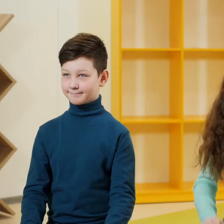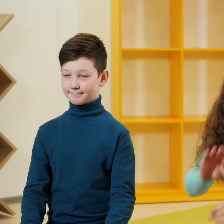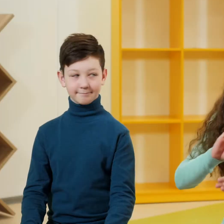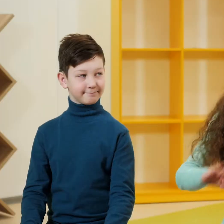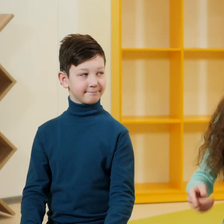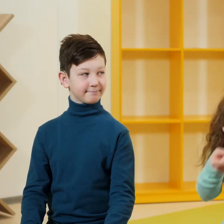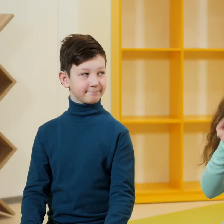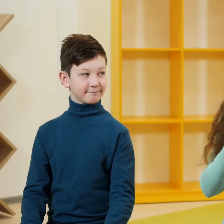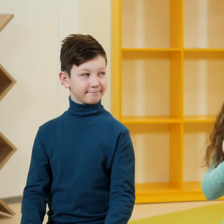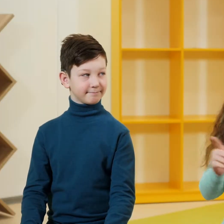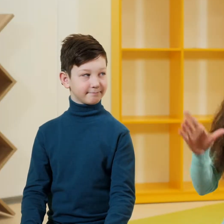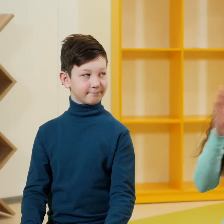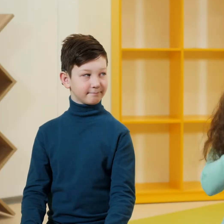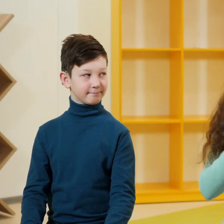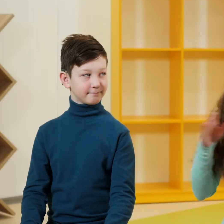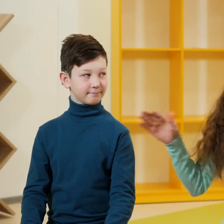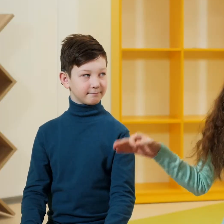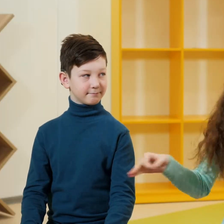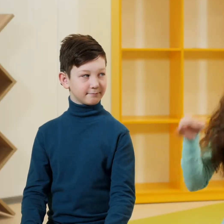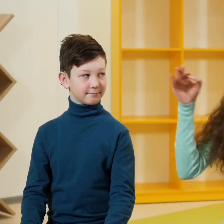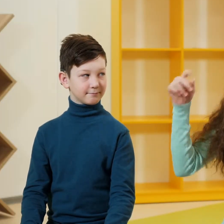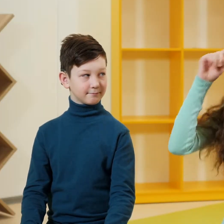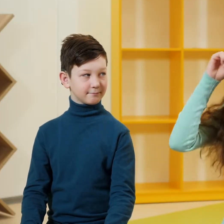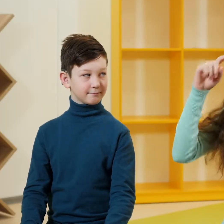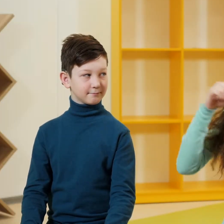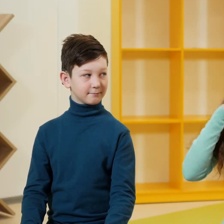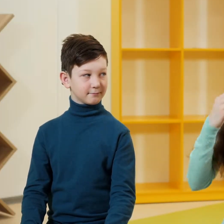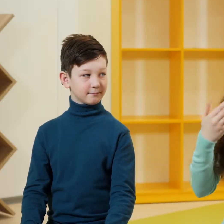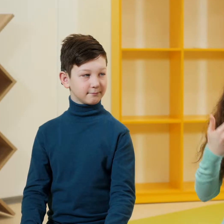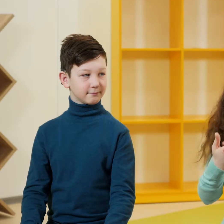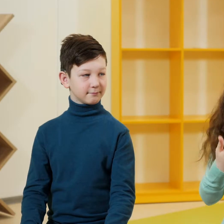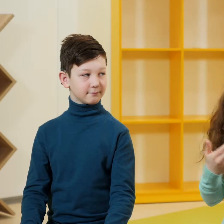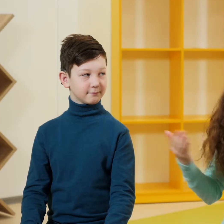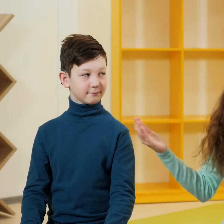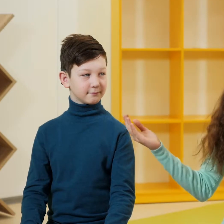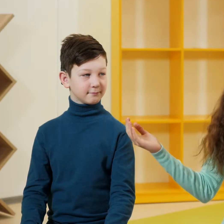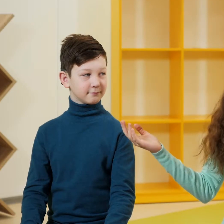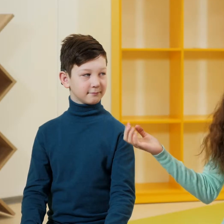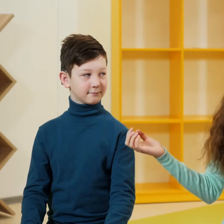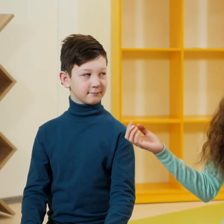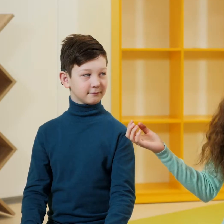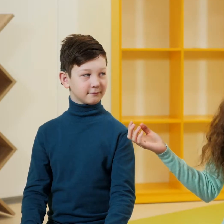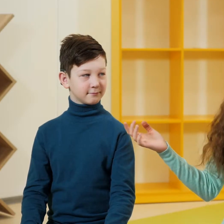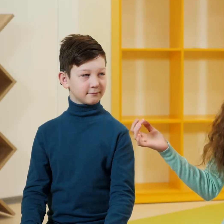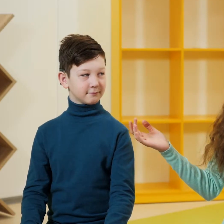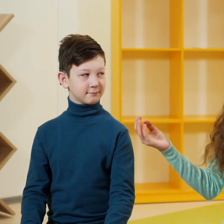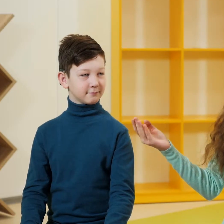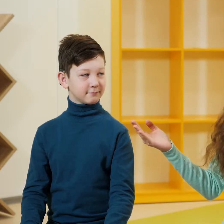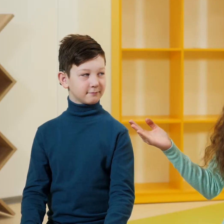Без падежей было бы ничего непонятно. Например, Алёна нравится Вите.